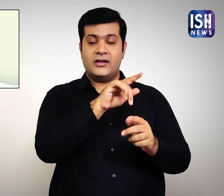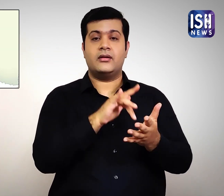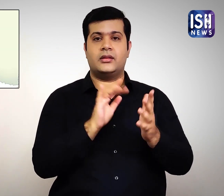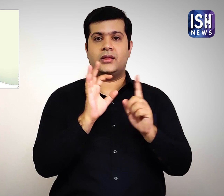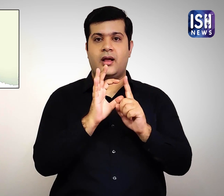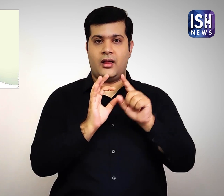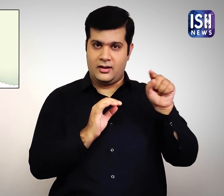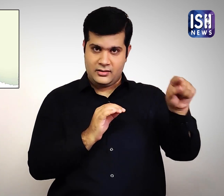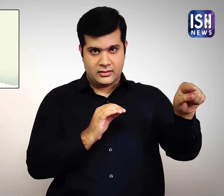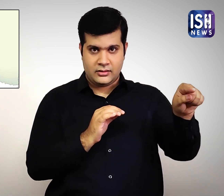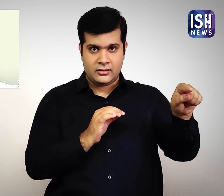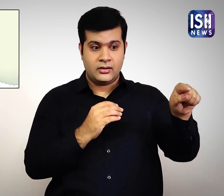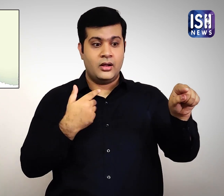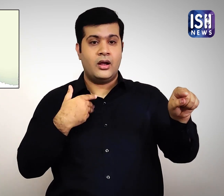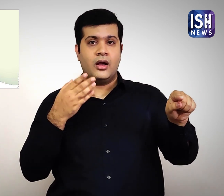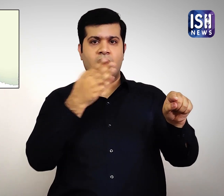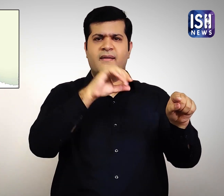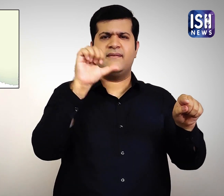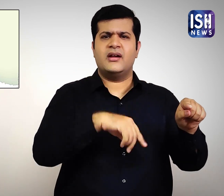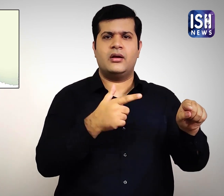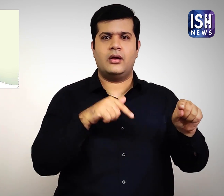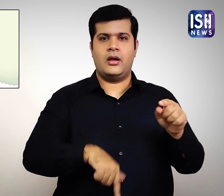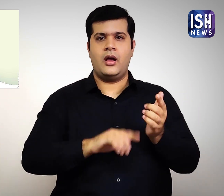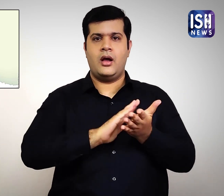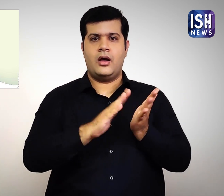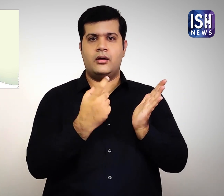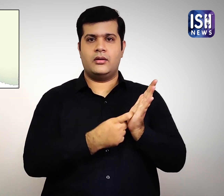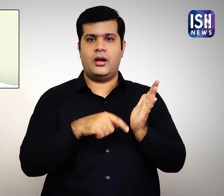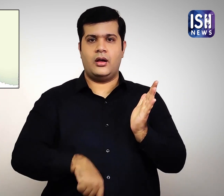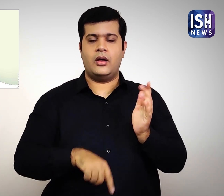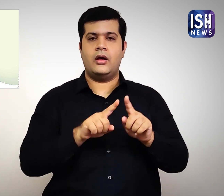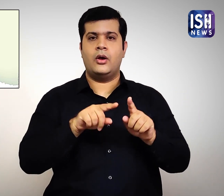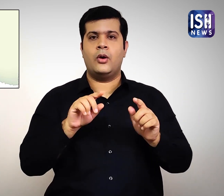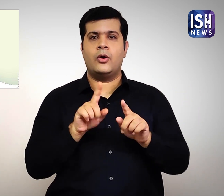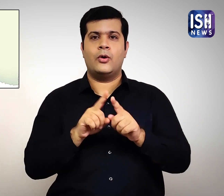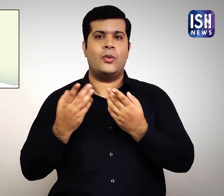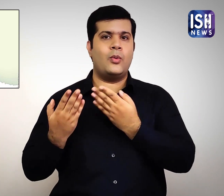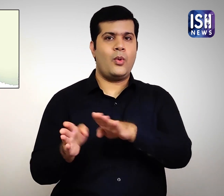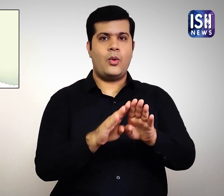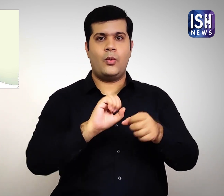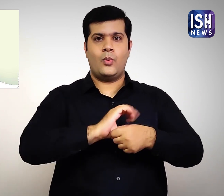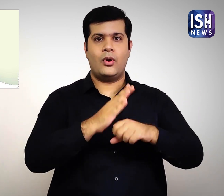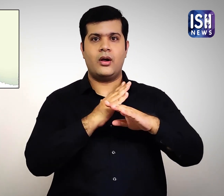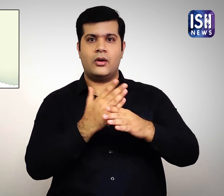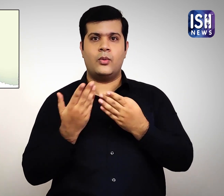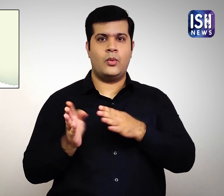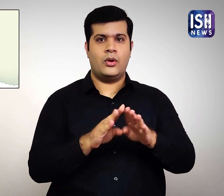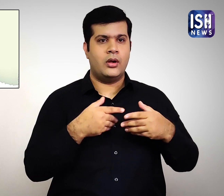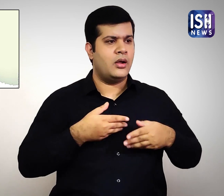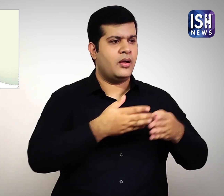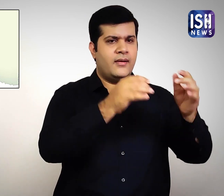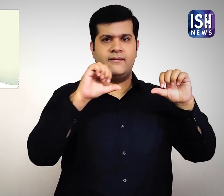था। हम दिल्ली की यात्रा नहीं कर सके क्यूंकि हमारे यहां हर्याना में लॉक्डाउन